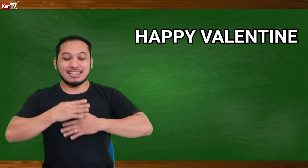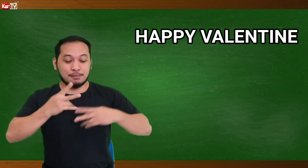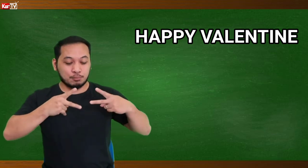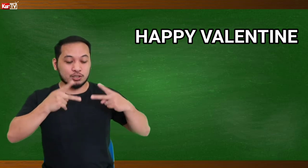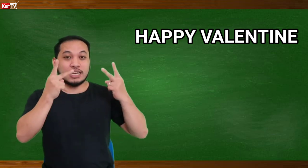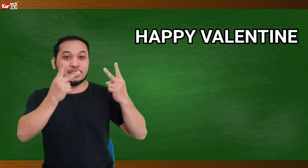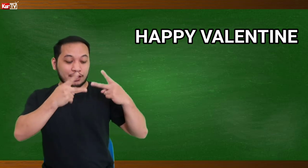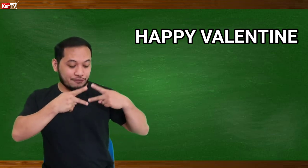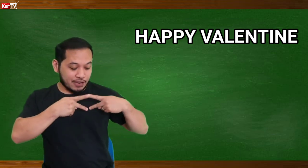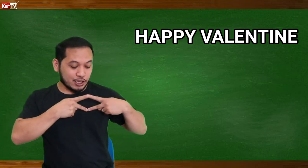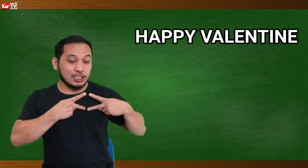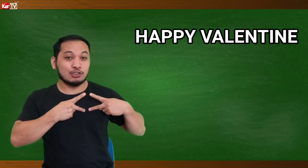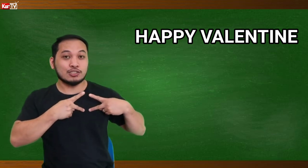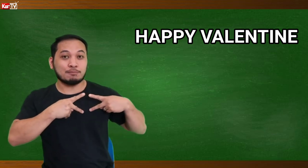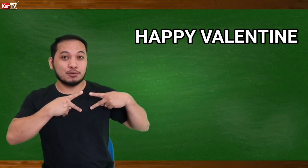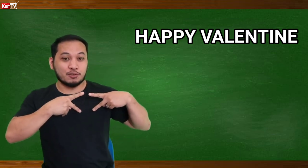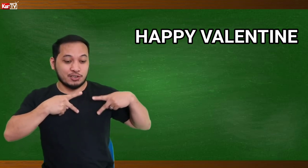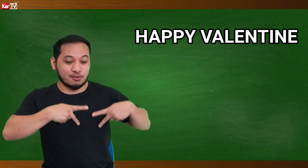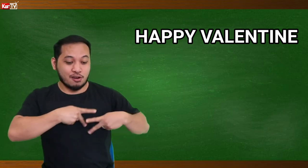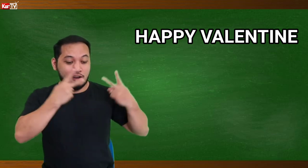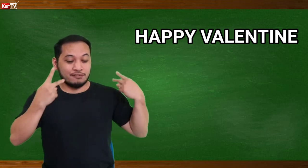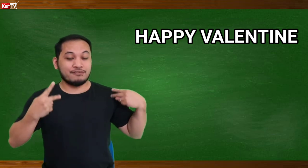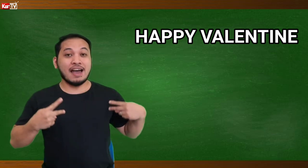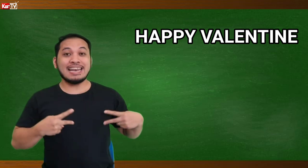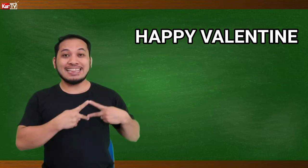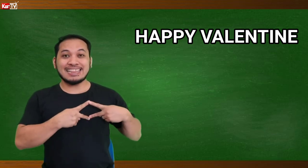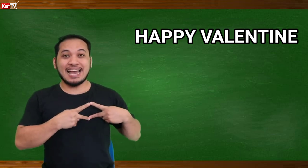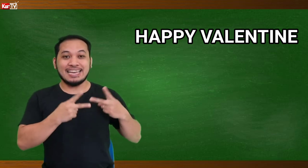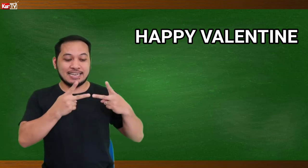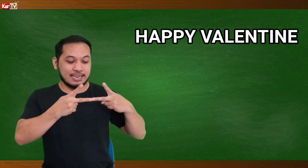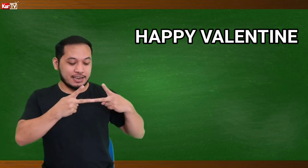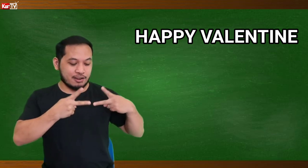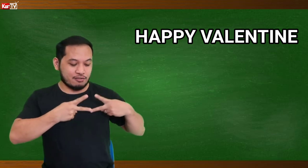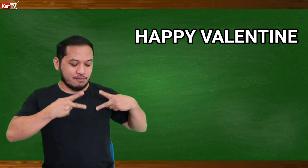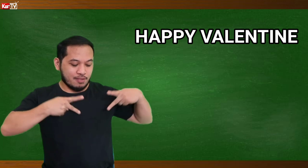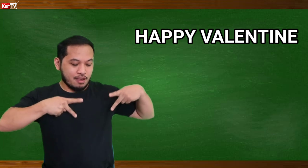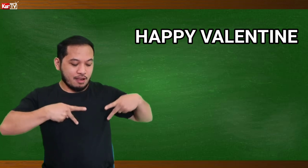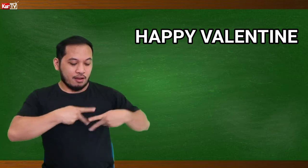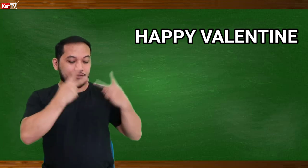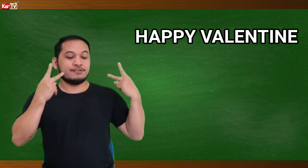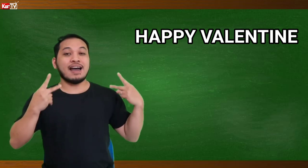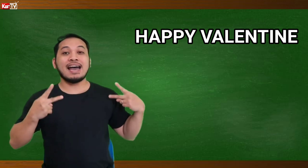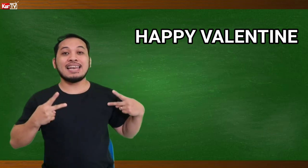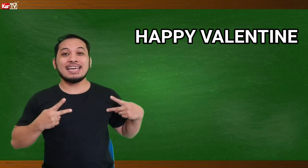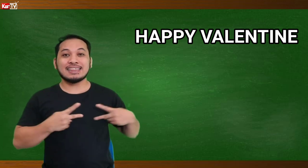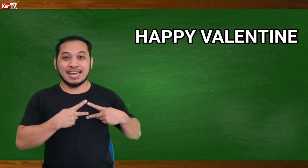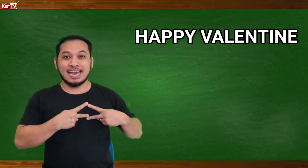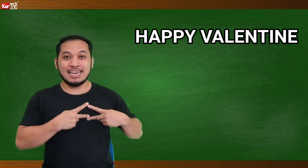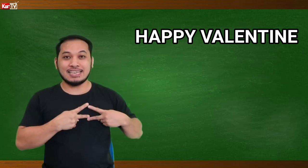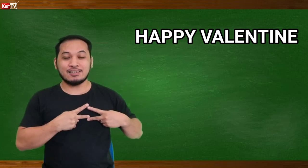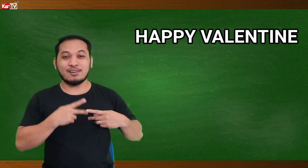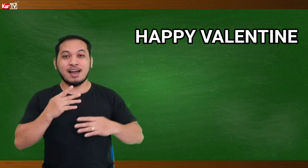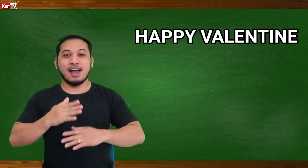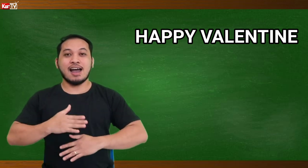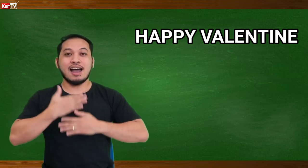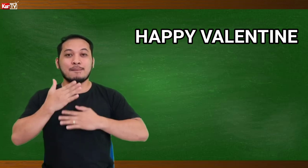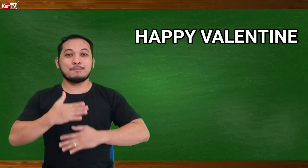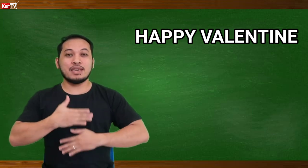Tapos letter B kayo dito sa puso ninyo. Valentine. Ganyan o. Valentine. Happy.